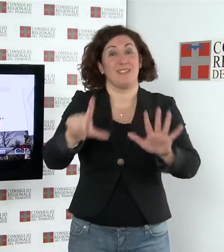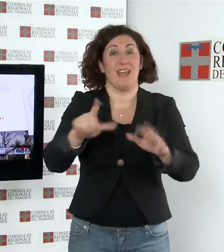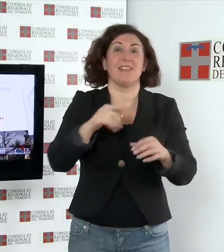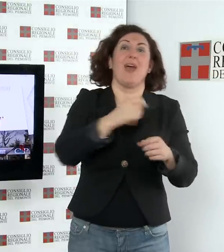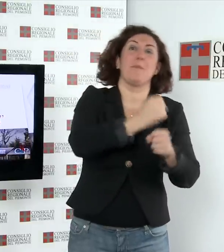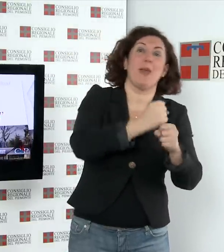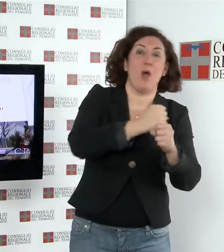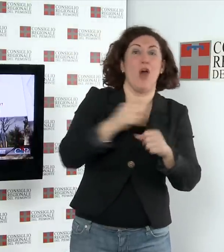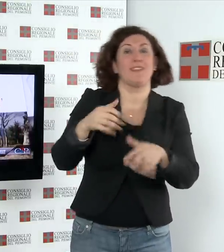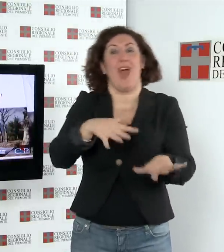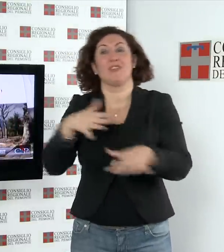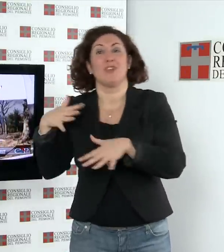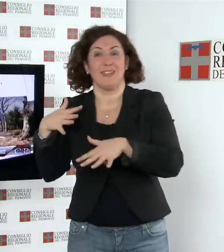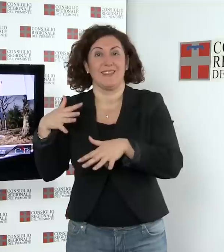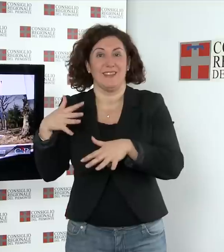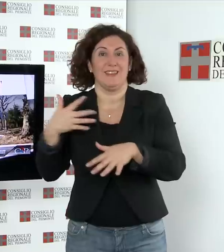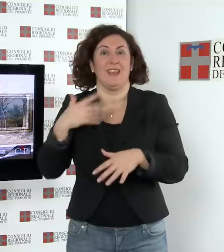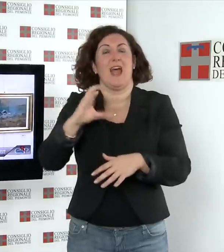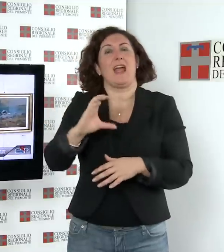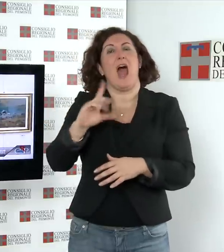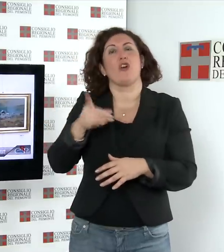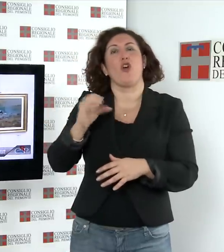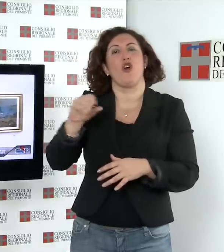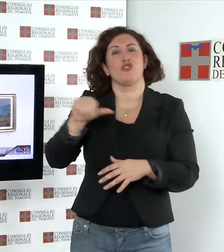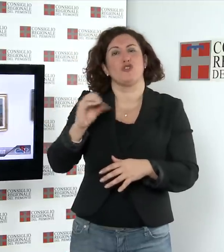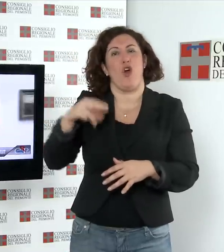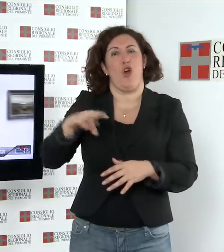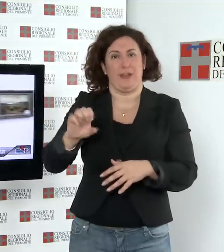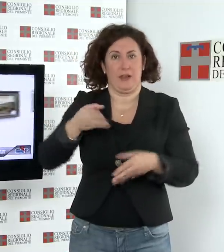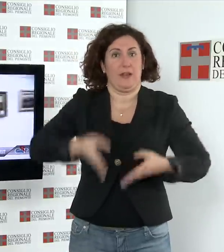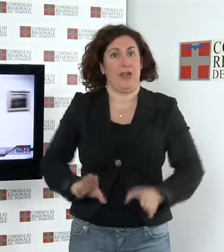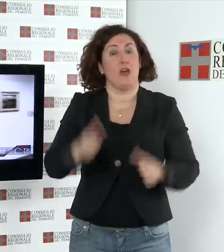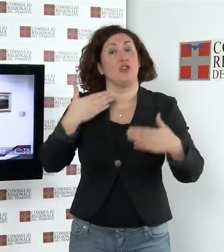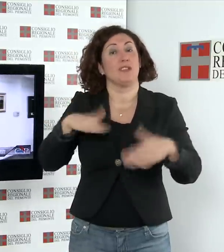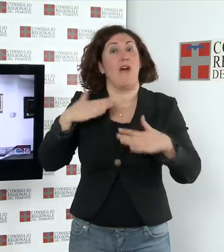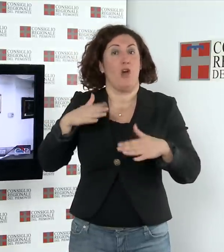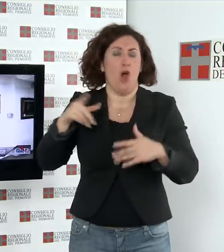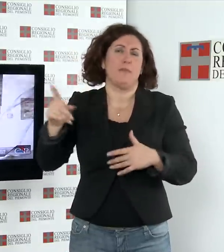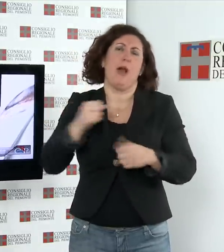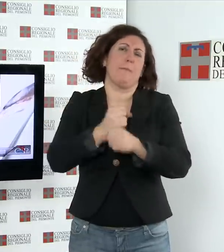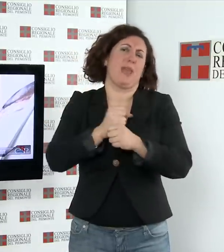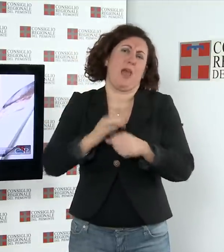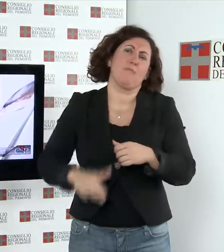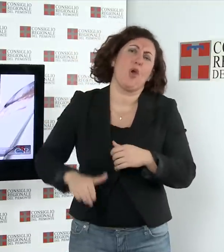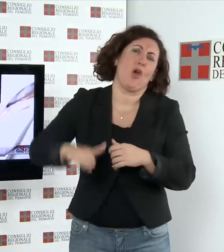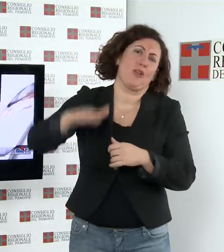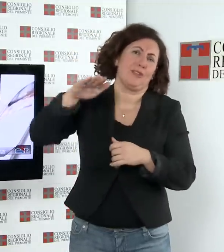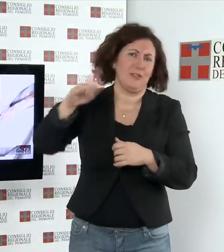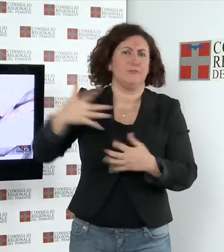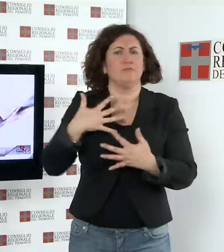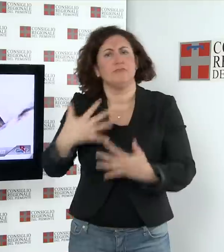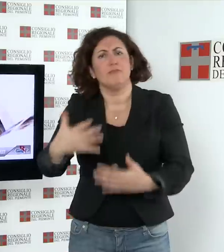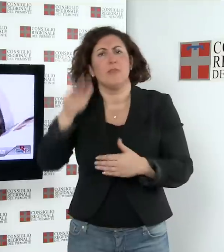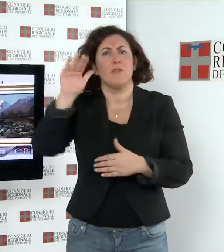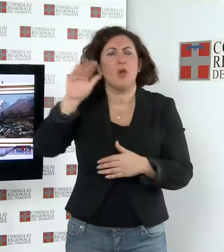Argentina la retrospettiva su Carlo Bossone Nato a Savona ma piemontese d'adozione, appassionato di montagne e di